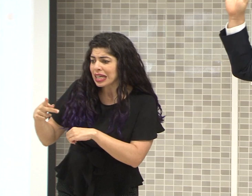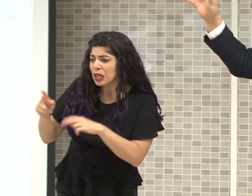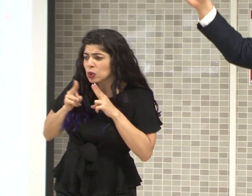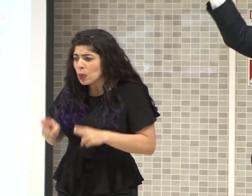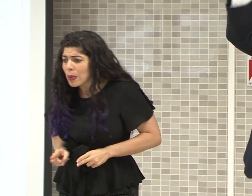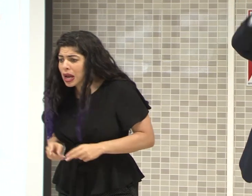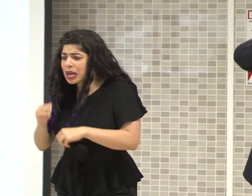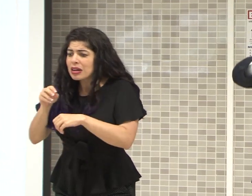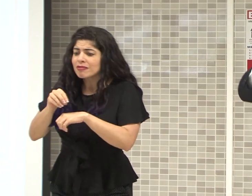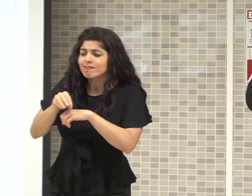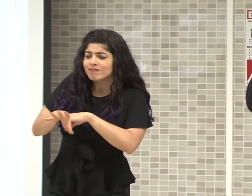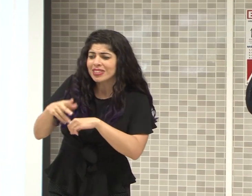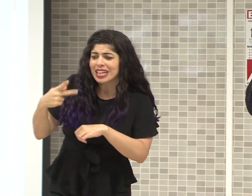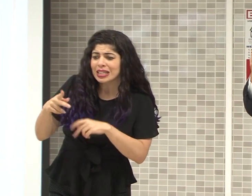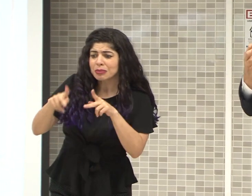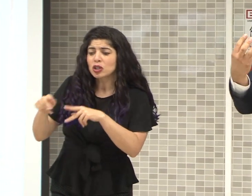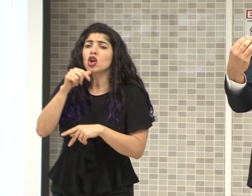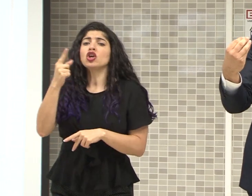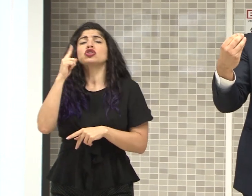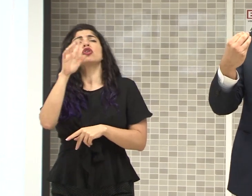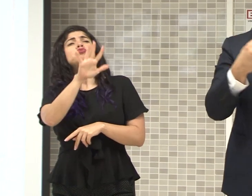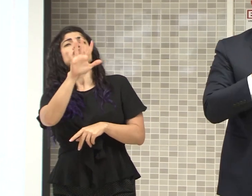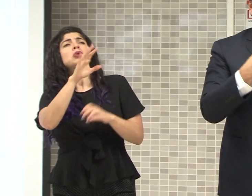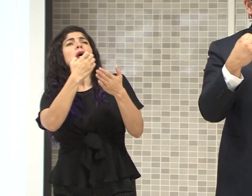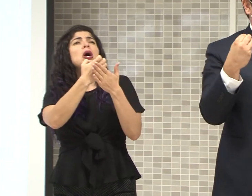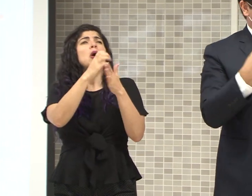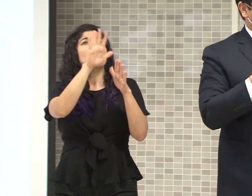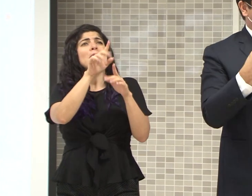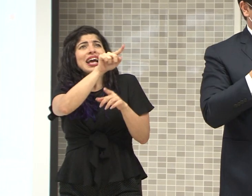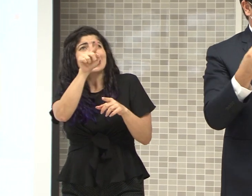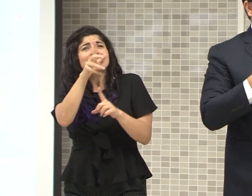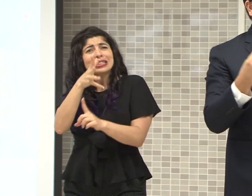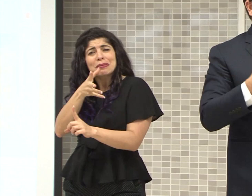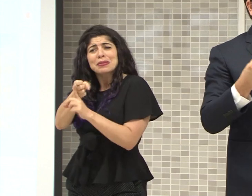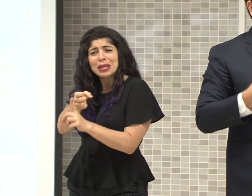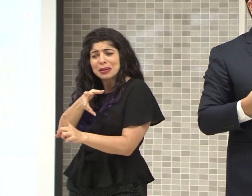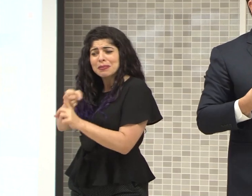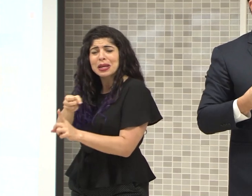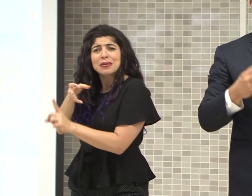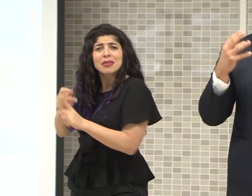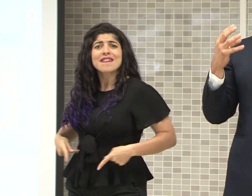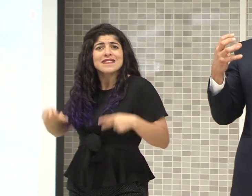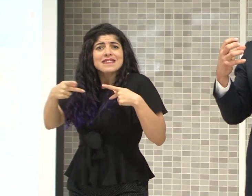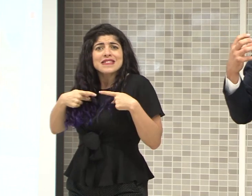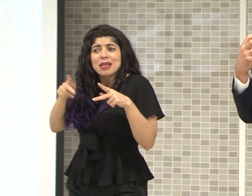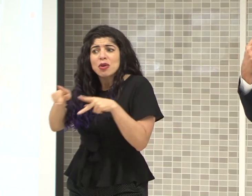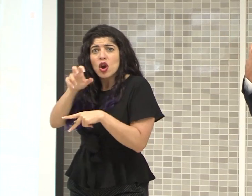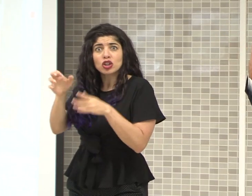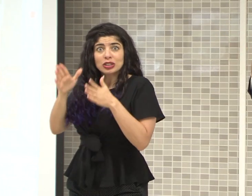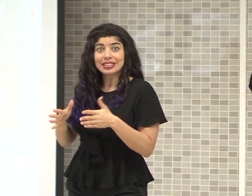No sólo una abstracción, económica, sino los impactos en las vidas directas de miles de costarricenses, que creo lo